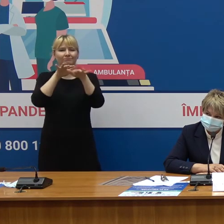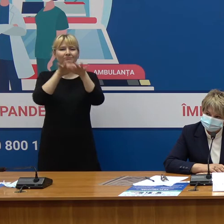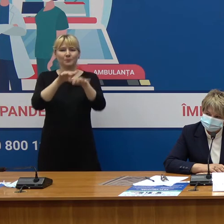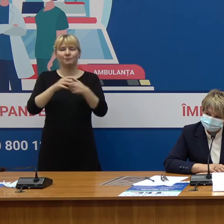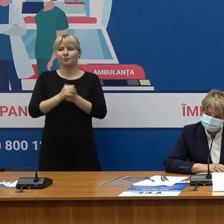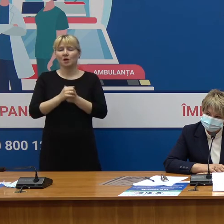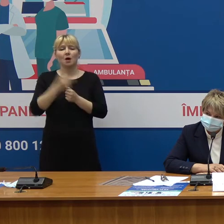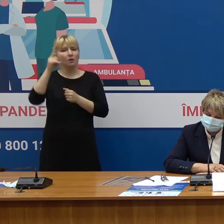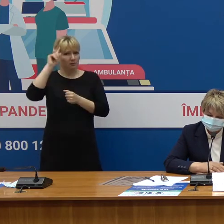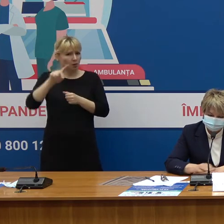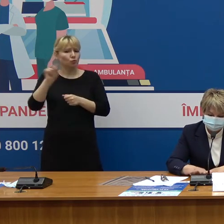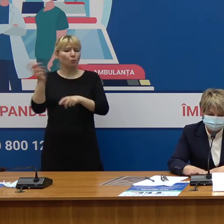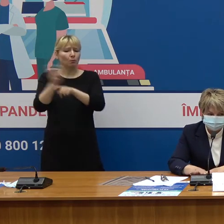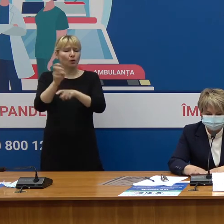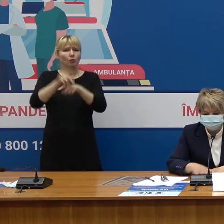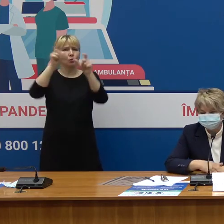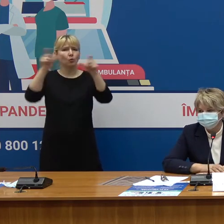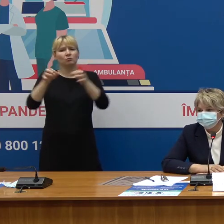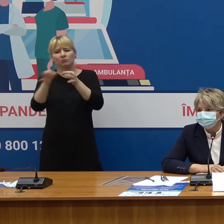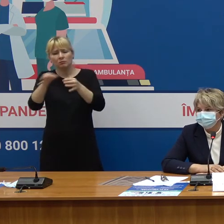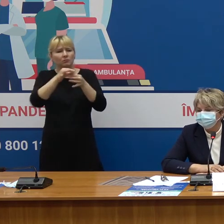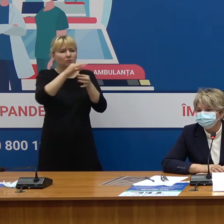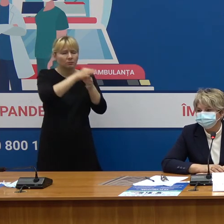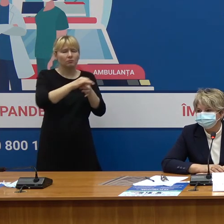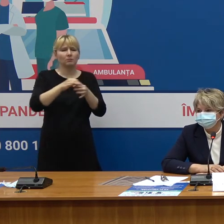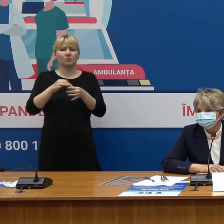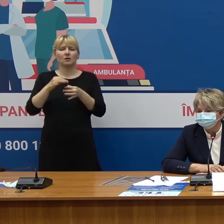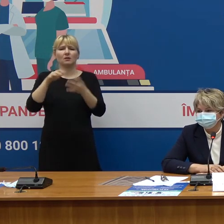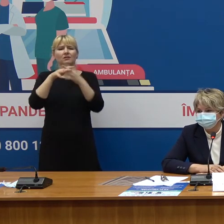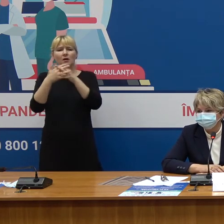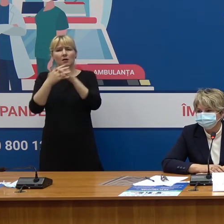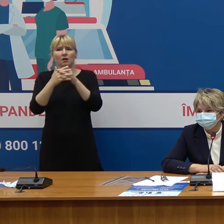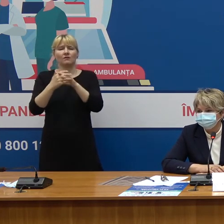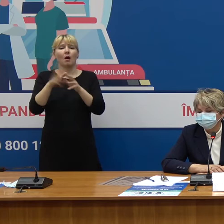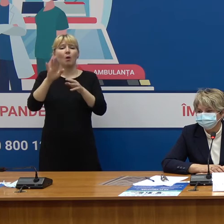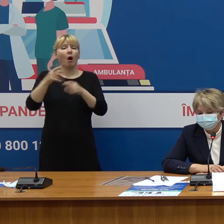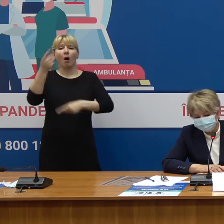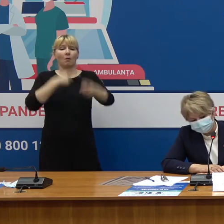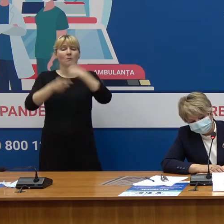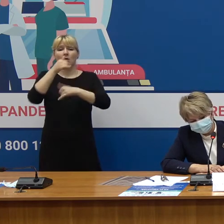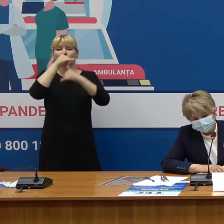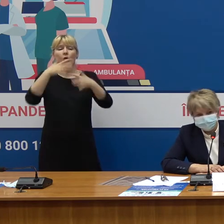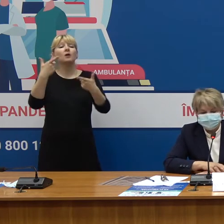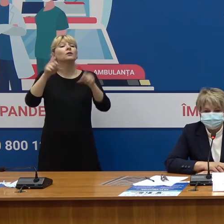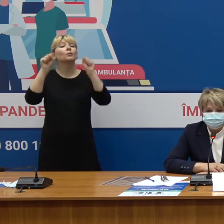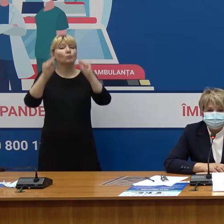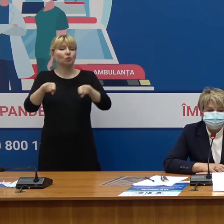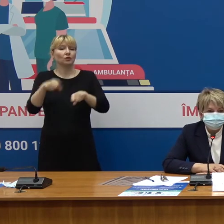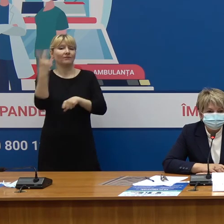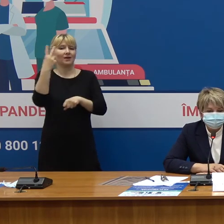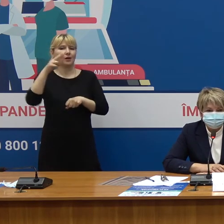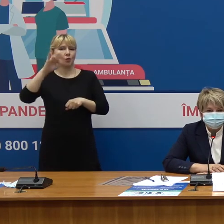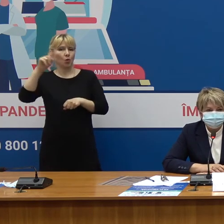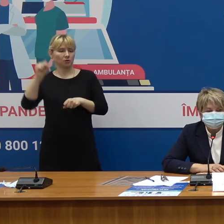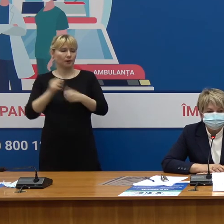oameni din suburbii, din raioane Și mai apoi nu se pot deplasa înapoi în oraș Unde poate și administratea a doua doză? Acele